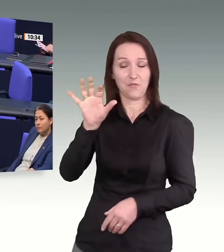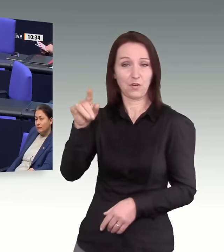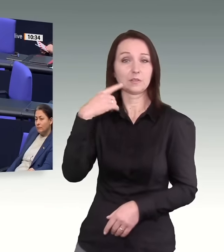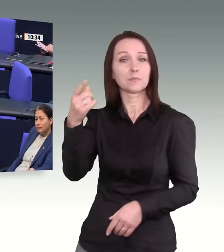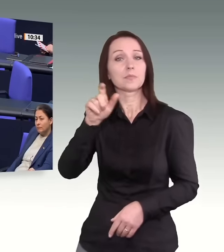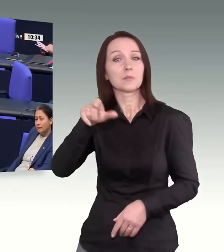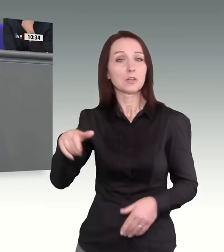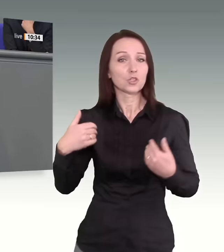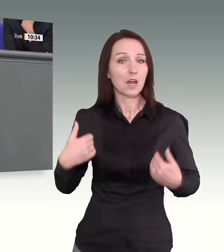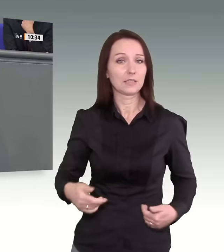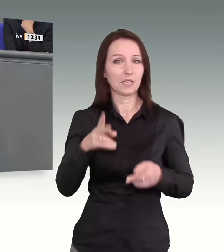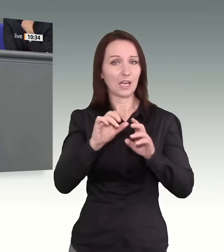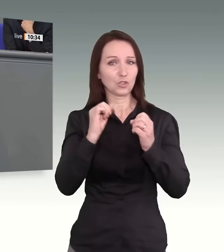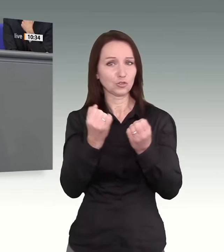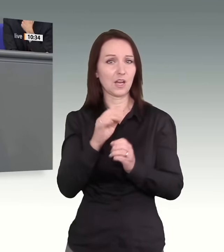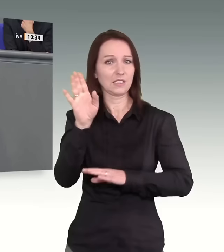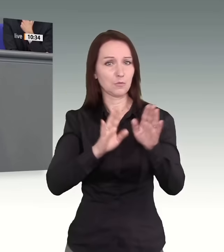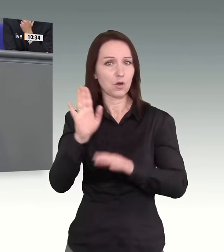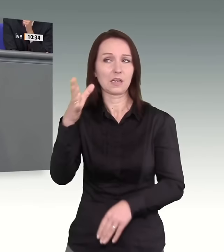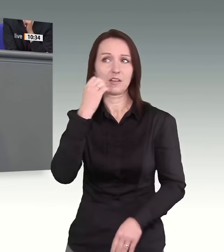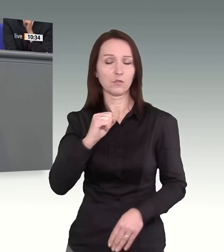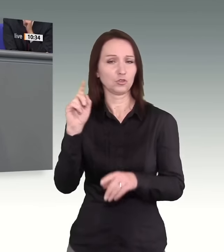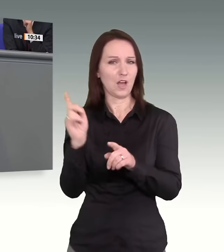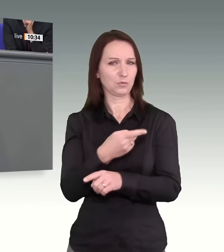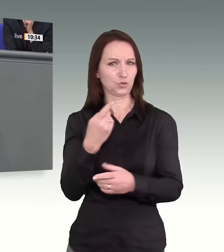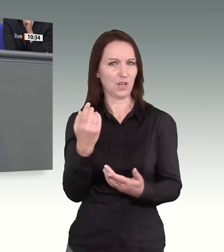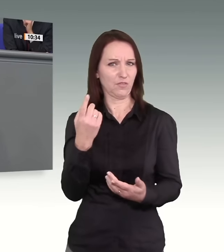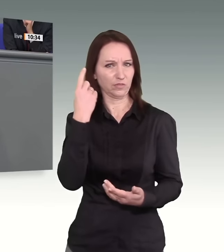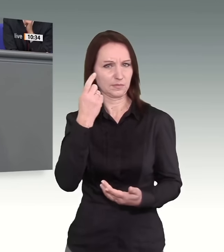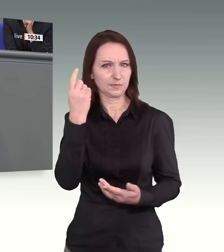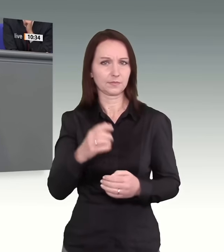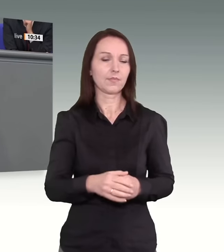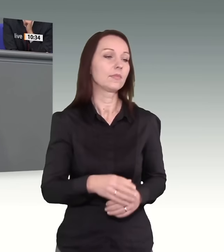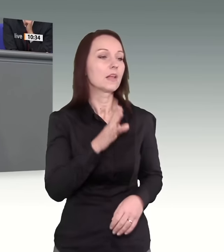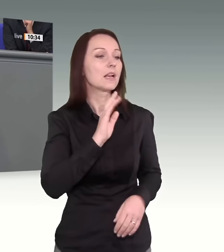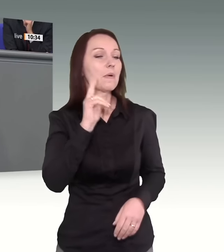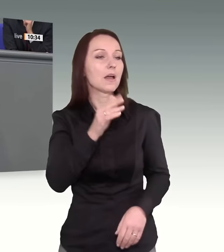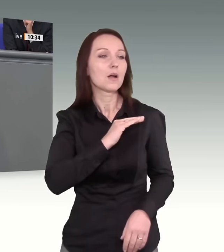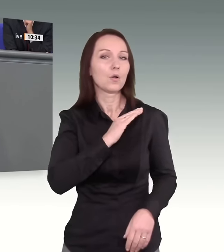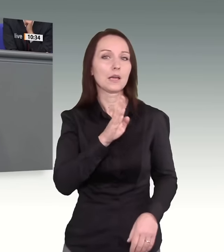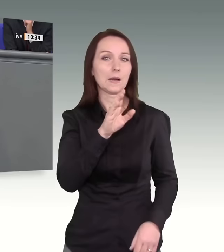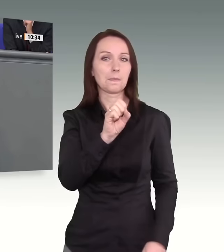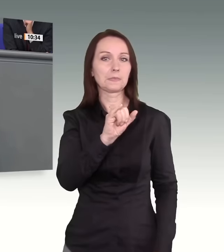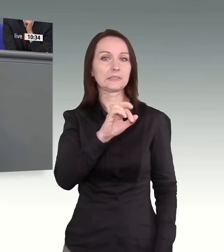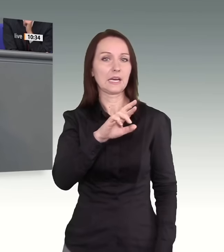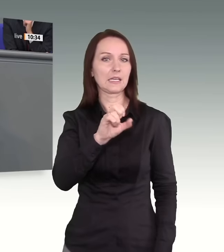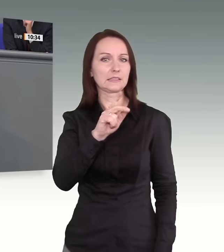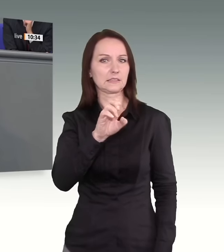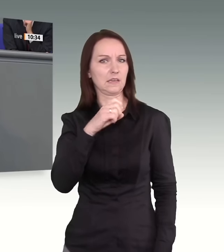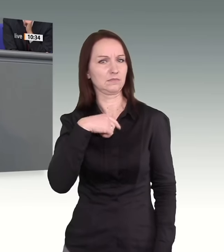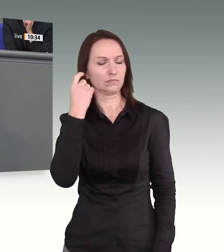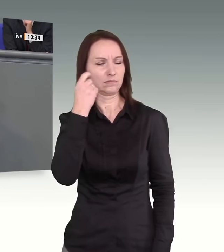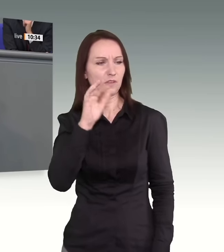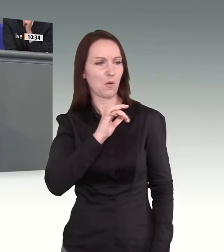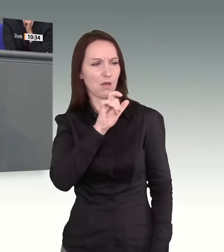Lieber Herr Kollege Psirske, ich wundere mich, warum Sie Applaus von Kollegen bekommen, denn Sie stellen schon wieder eine Frage, die nicht zum Thema passt. Danke. Aber